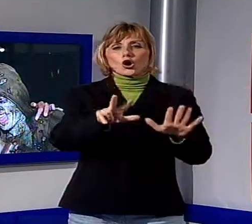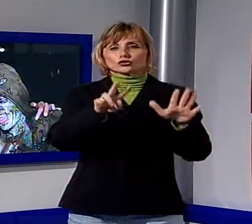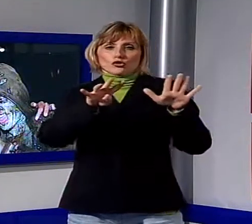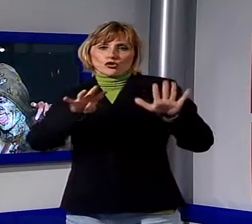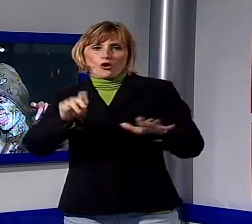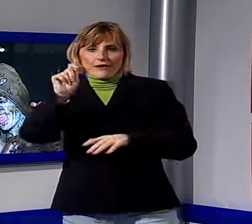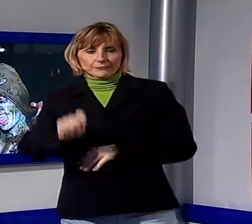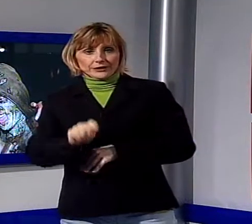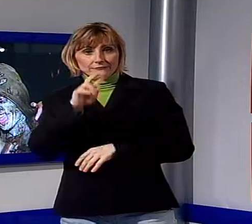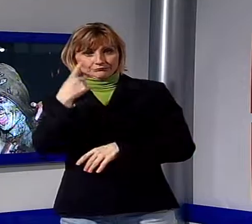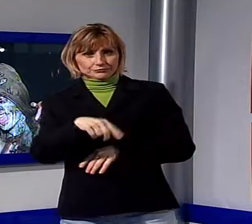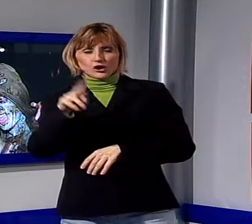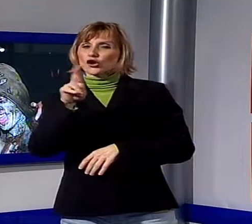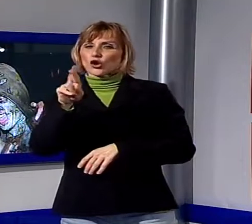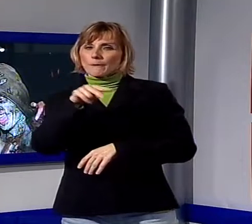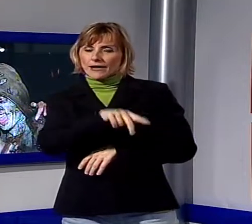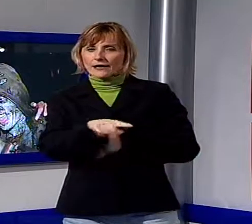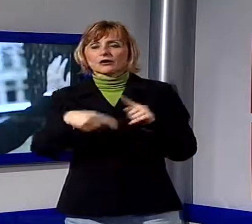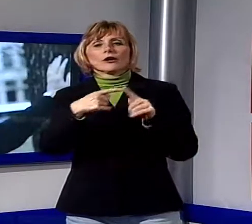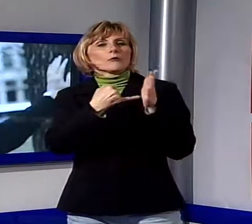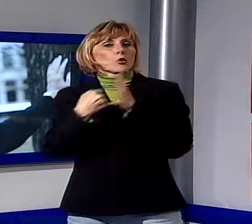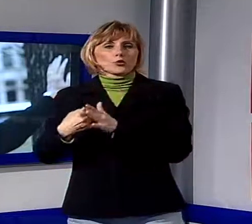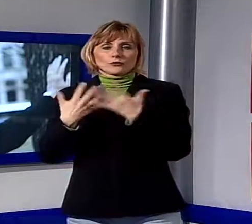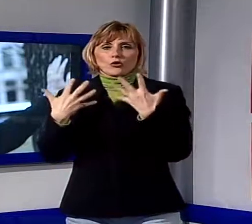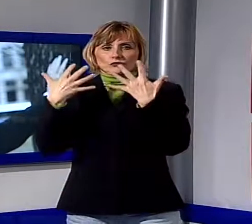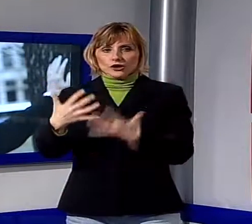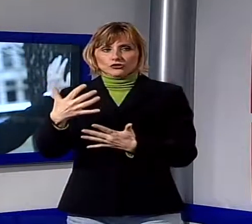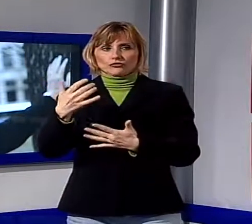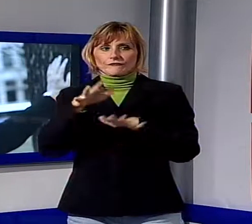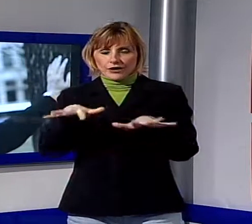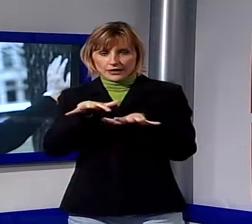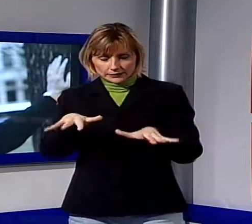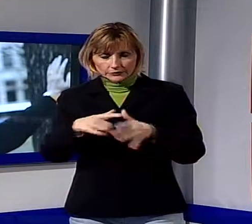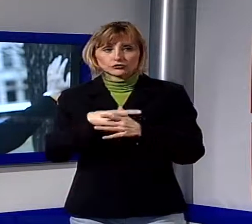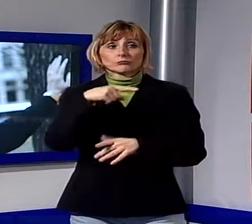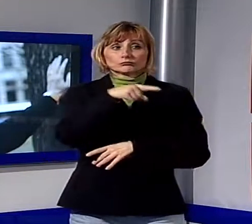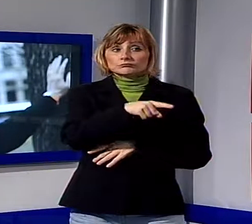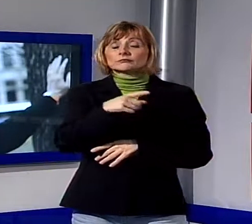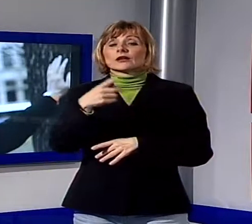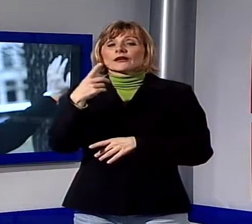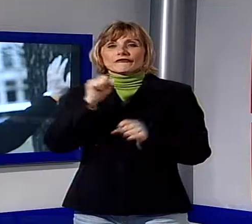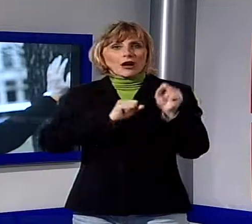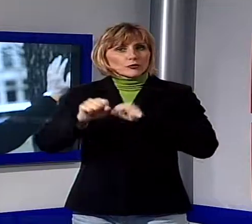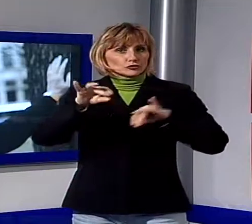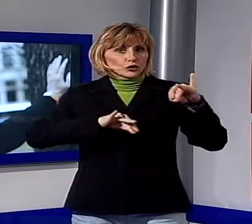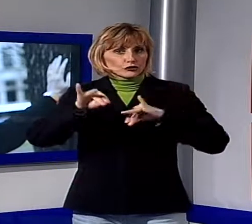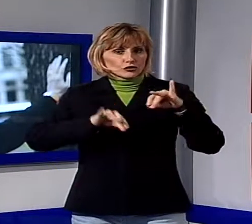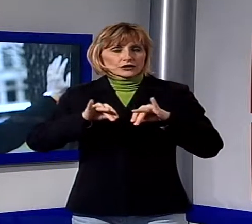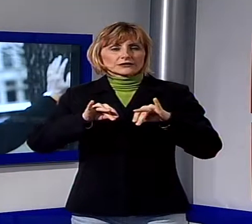partecipazione al festival il 10 a Viareggio. Friedkin, regista del celebre film L'Esorcista, sarà invece a Lucca dal 2 al